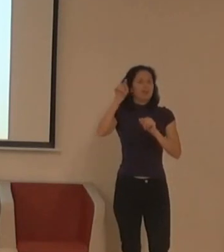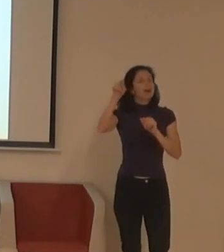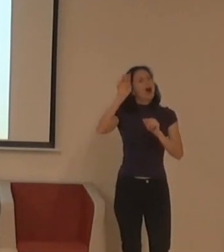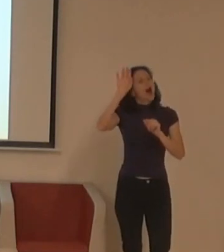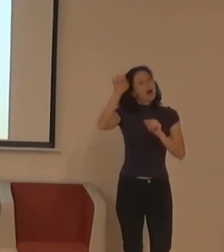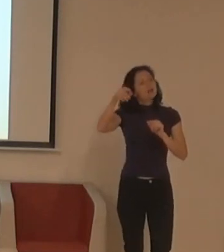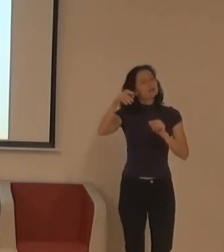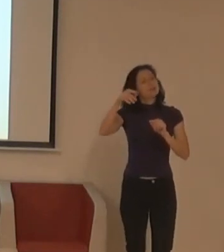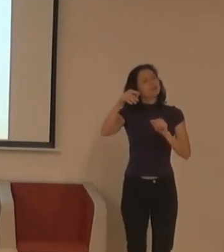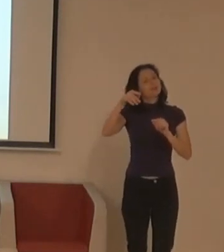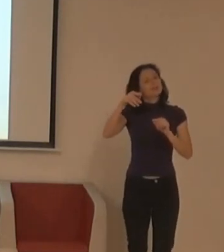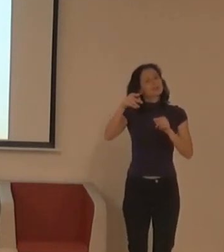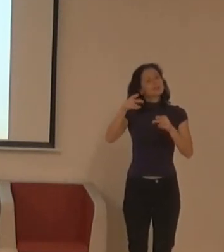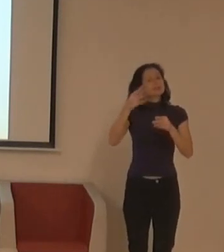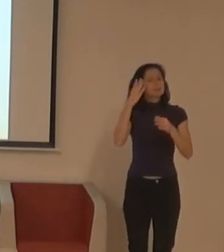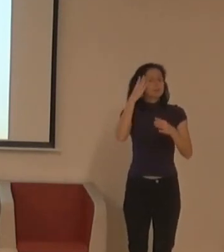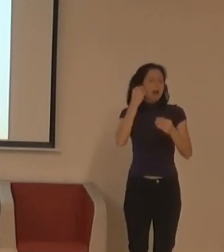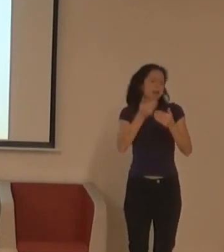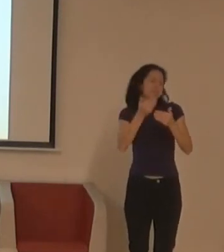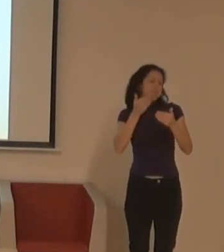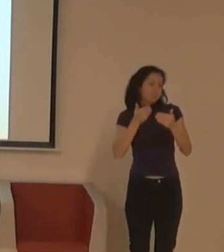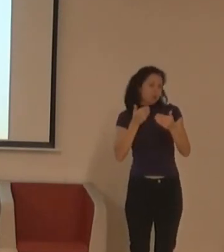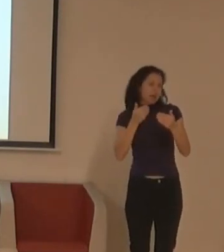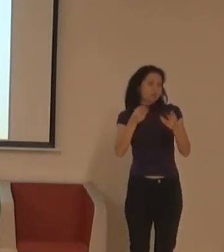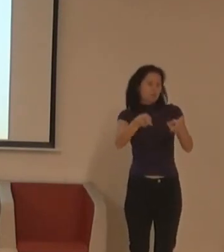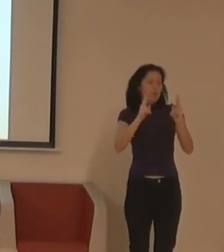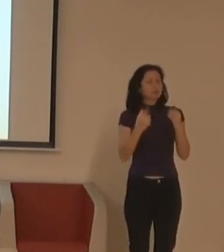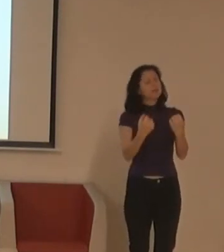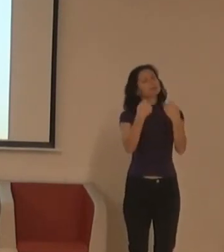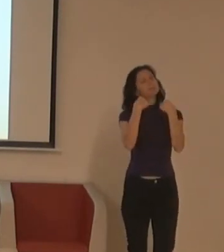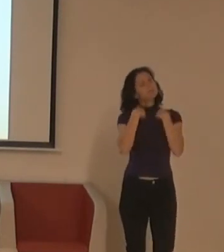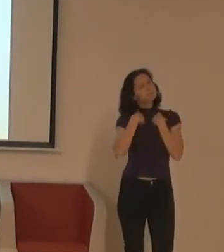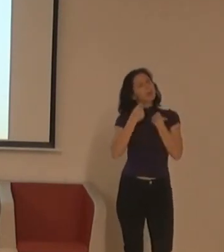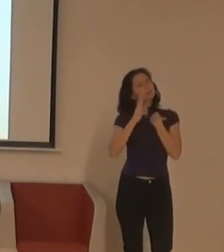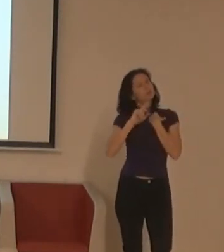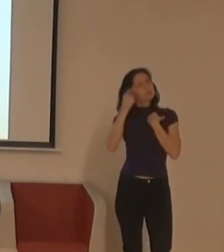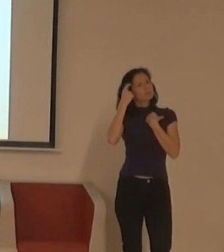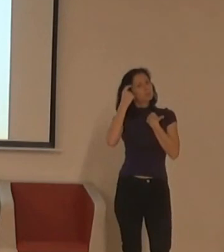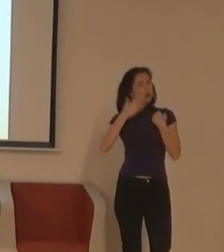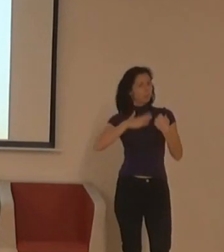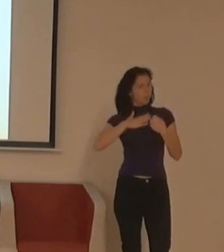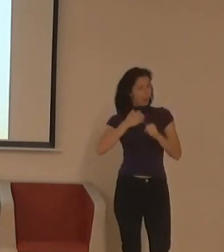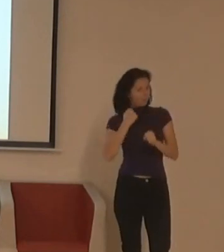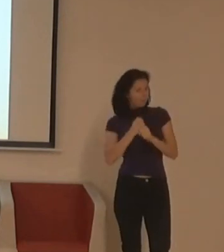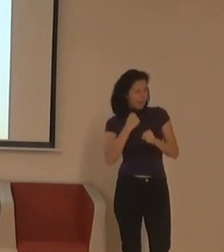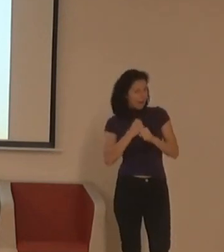ve svým práci, nebo při svým studiu, nebo při svým běžným konáním dělá, co může být bariéro pro někoho jinýho.